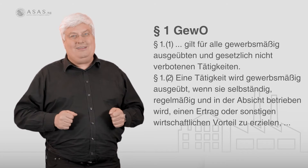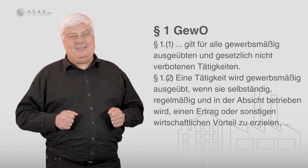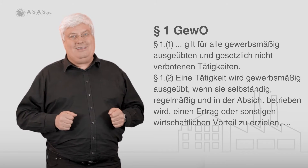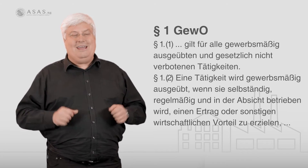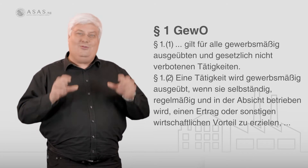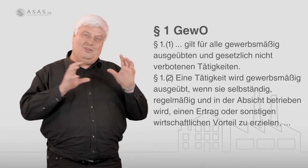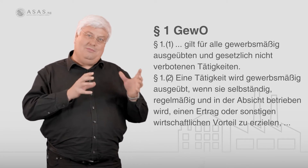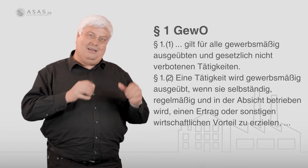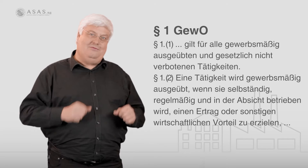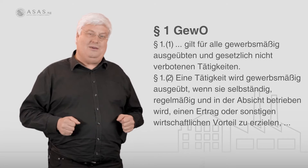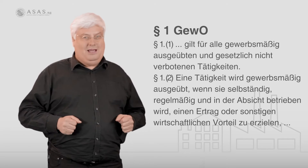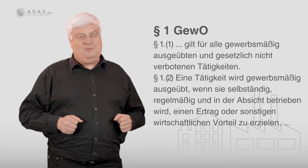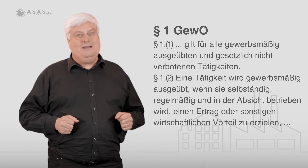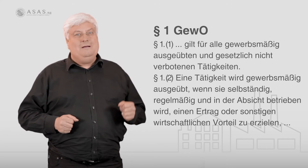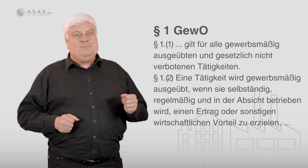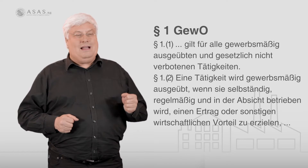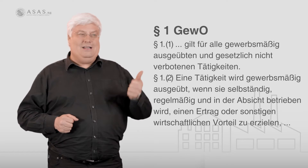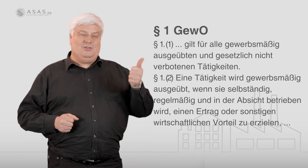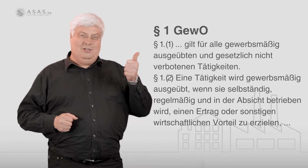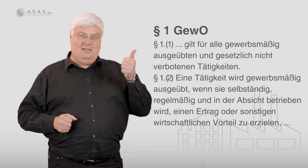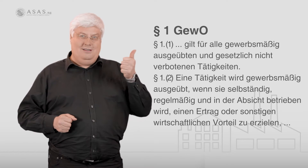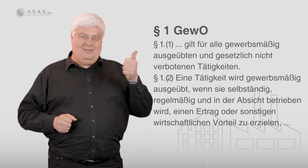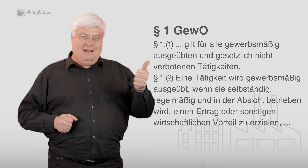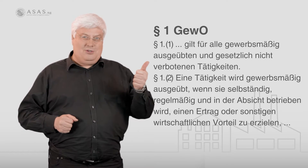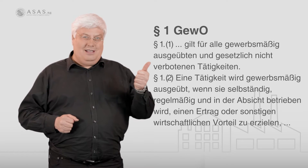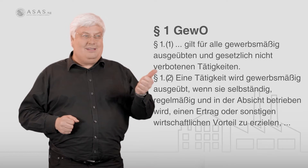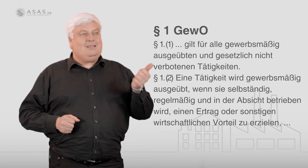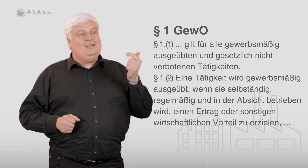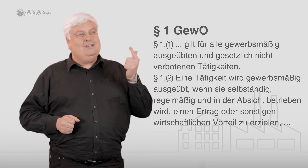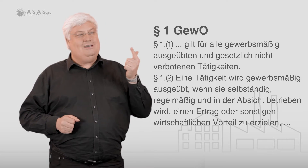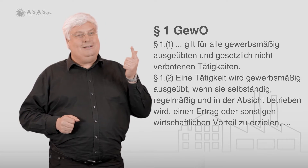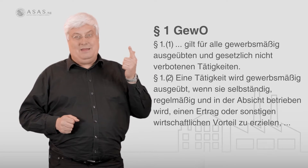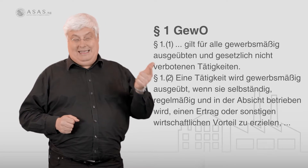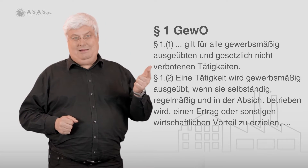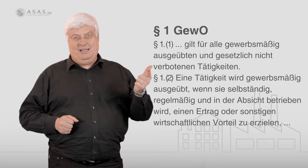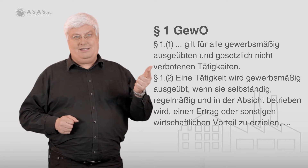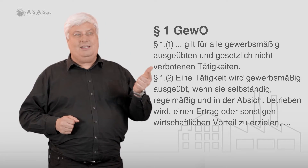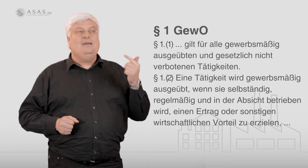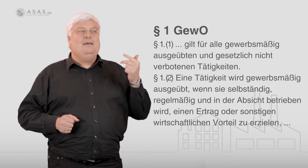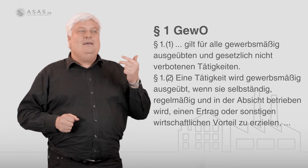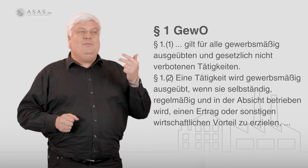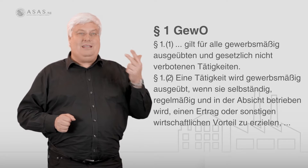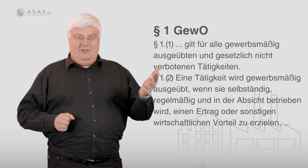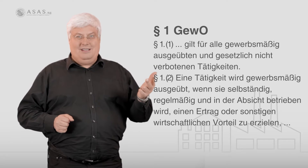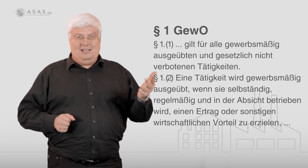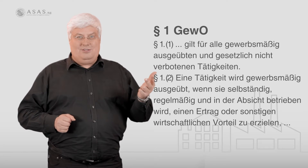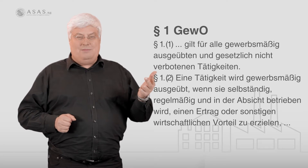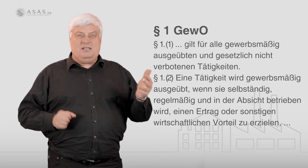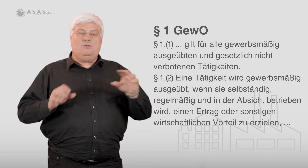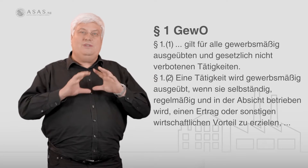Tätigkeit unter dem Begriff Gewerbe. Also selbstständig, regelmäßig, mit Gewinnerzielungsabsicht und